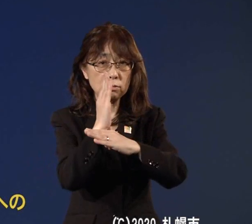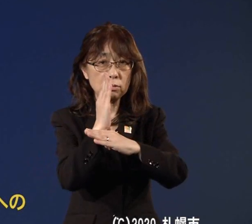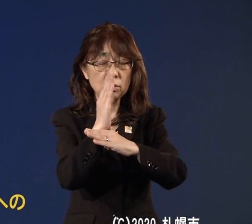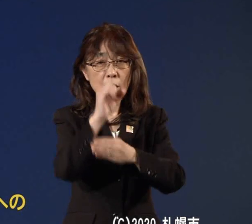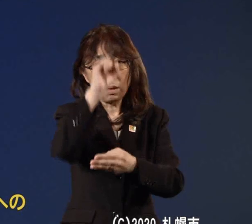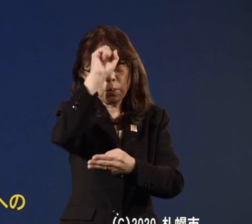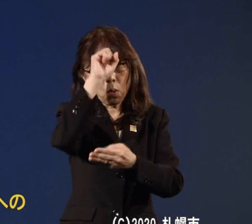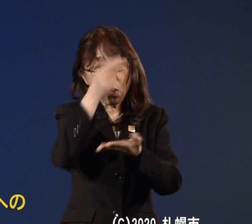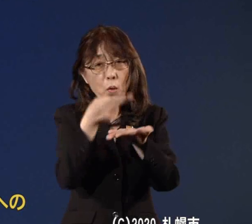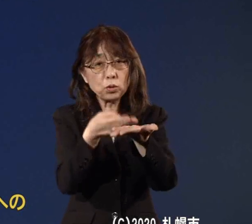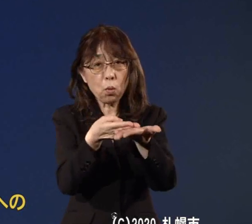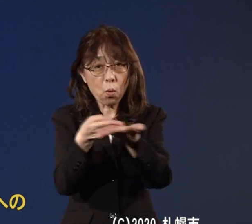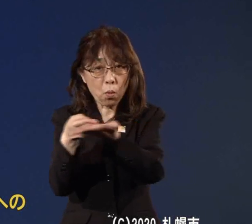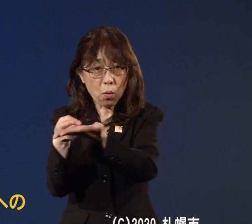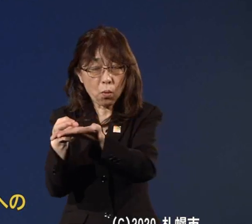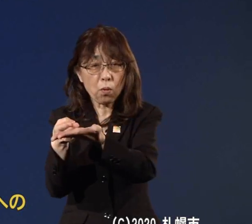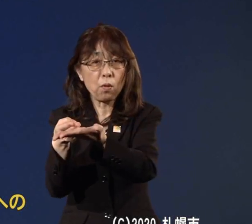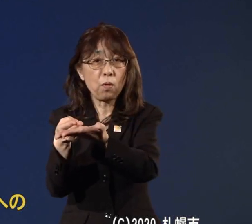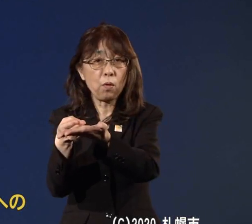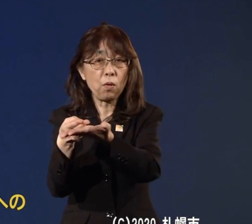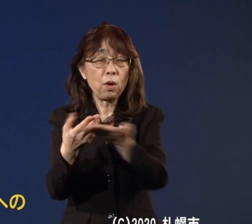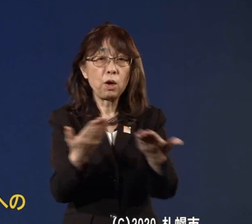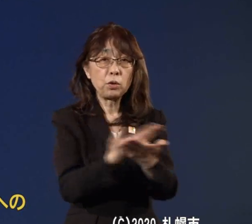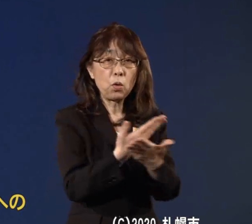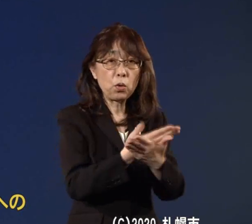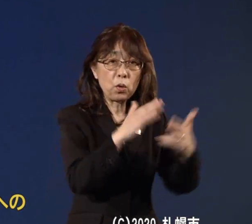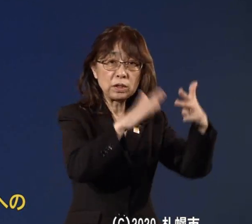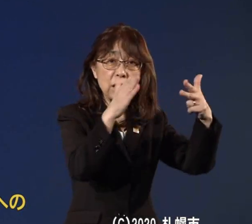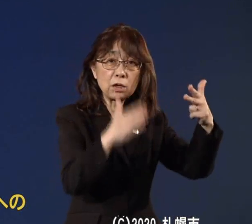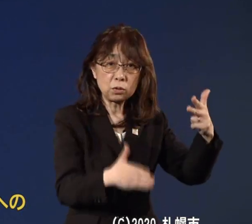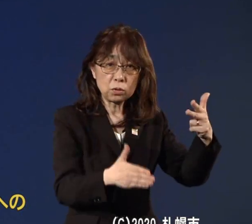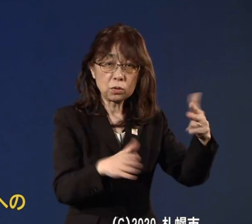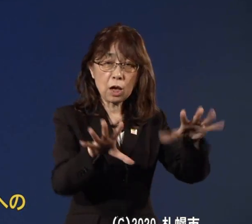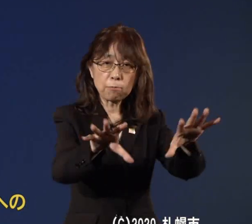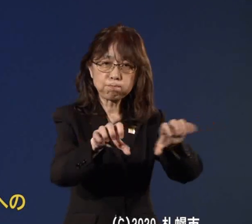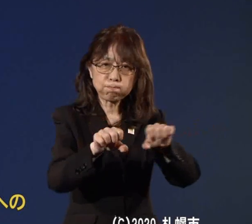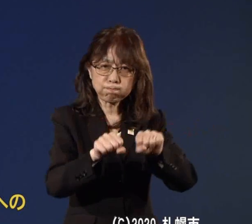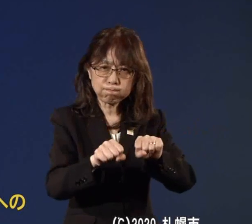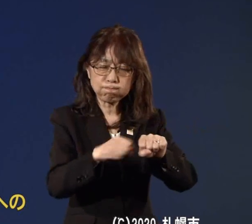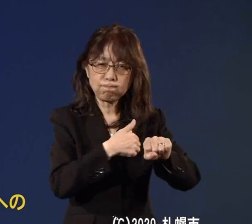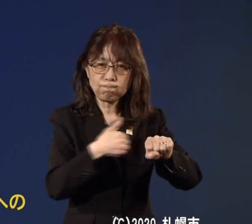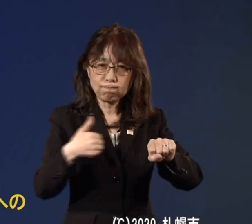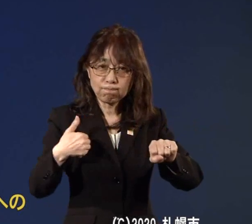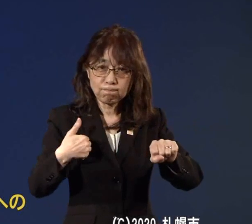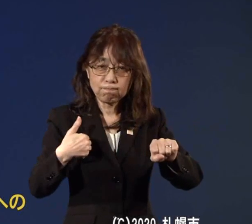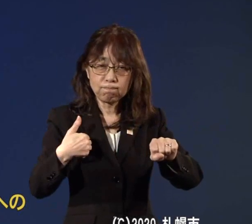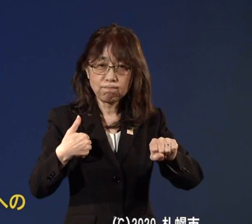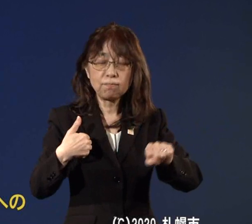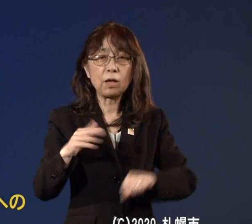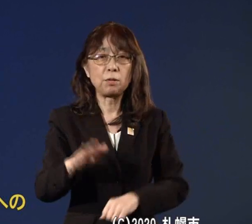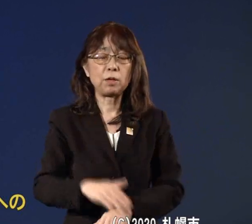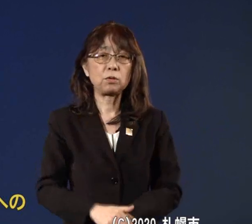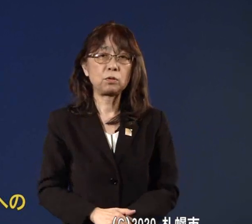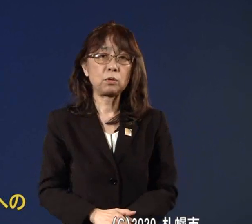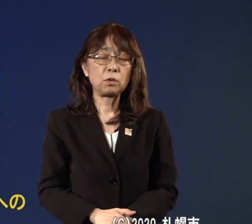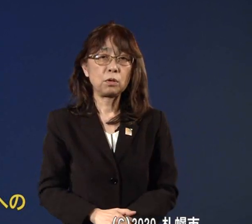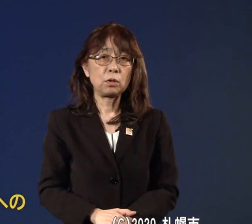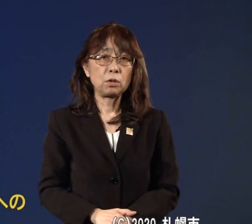この療養施設が確保できるということになりますその後もですね